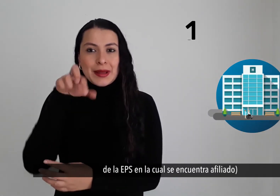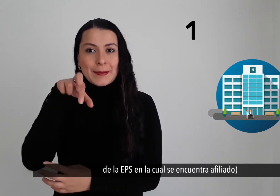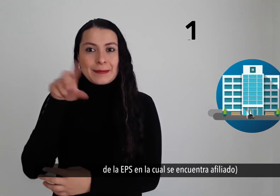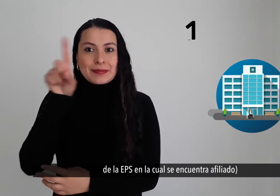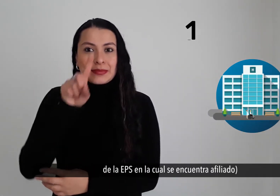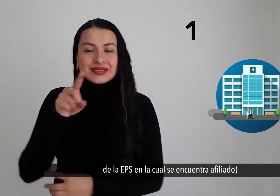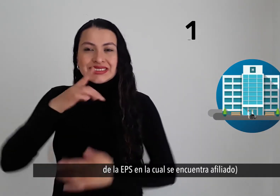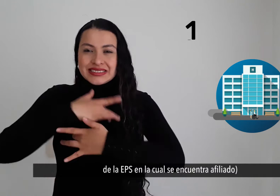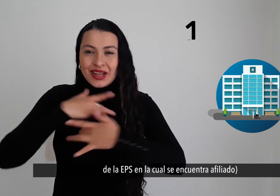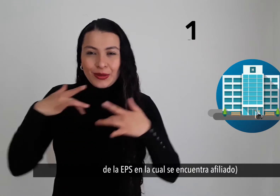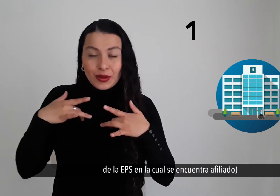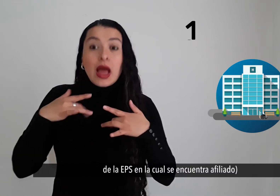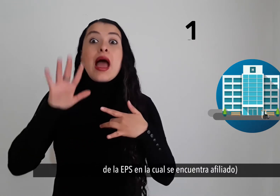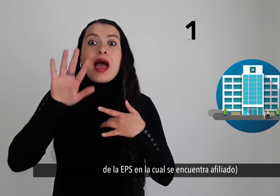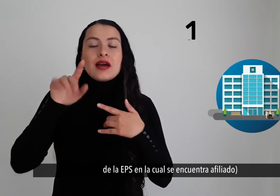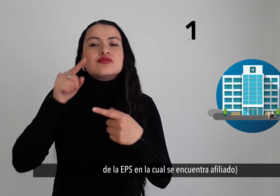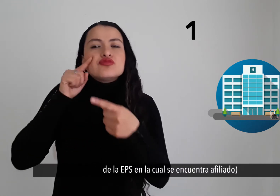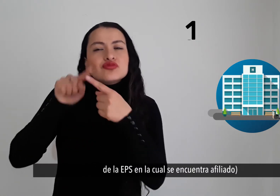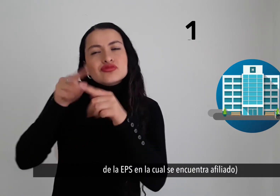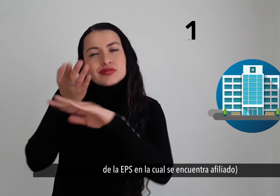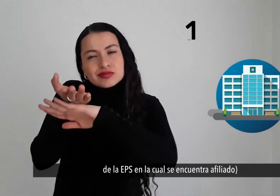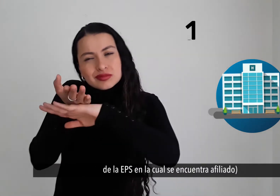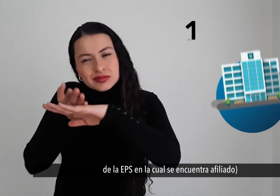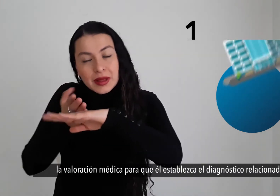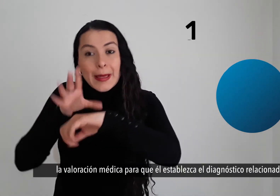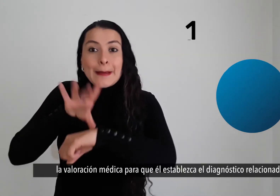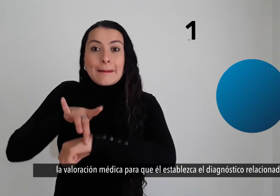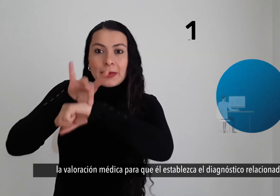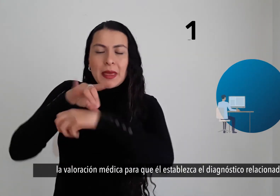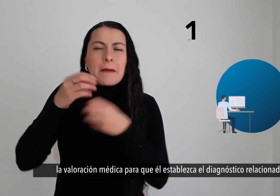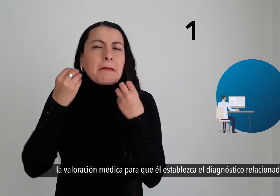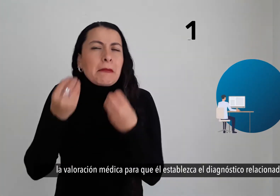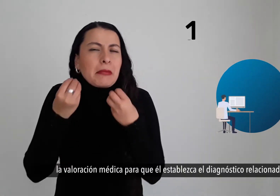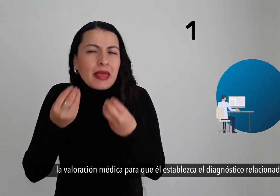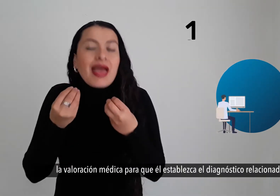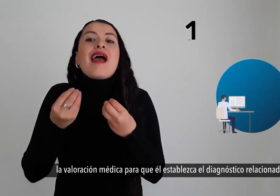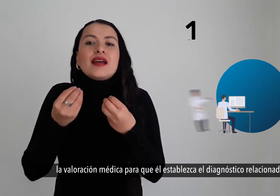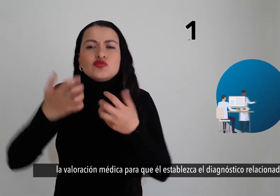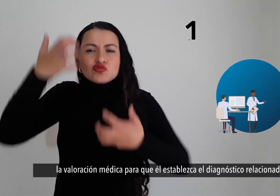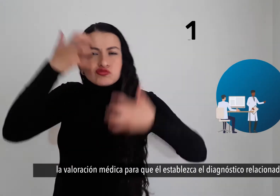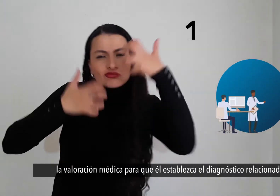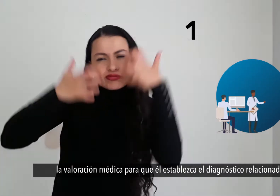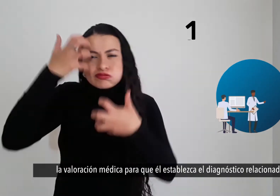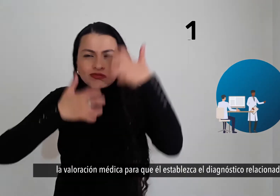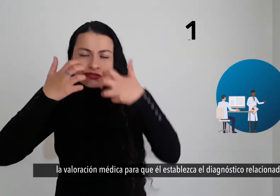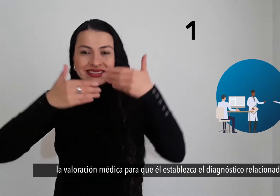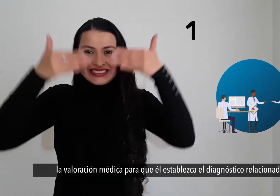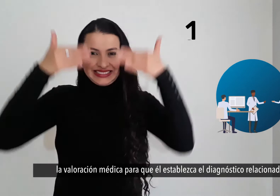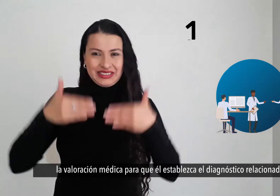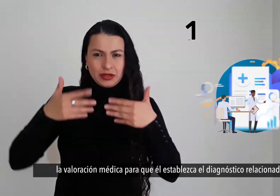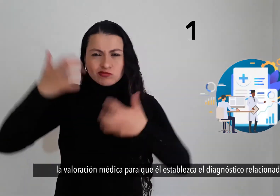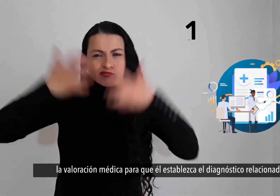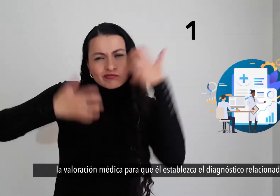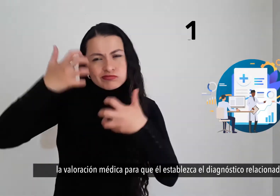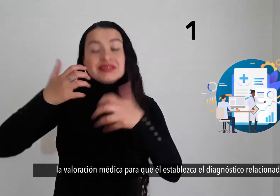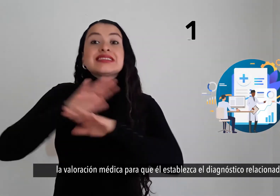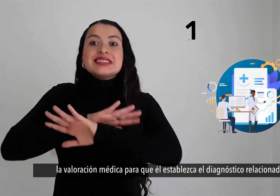IPS en la cual se encuentra afiliado la valoración médica para que él establezca el diagnóstico